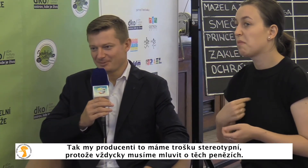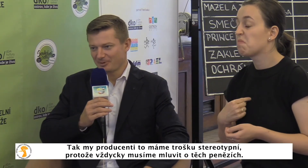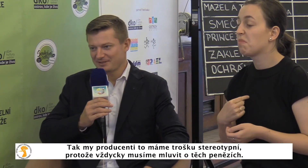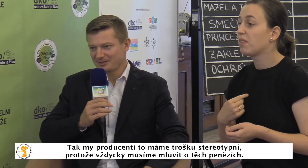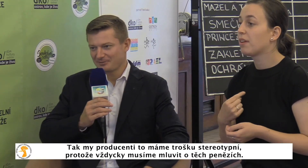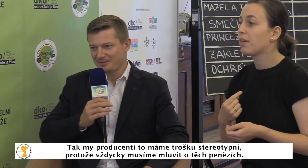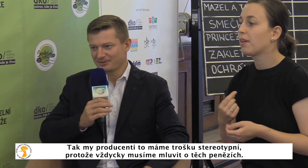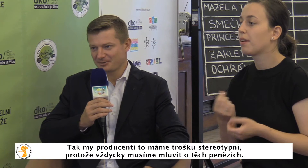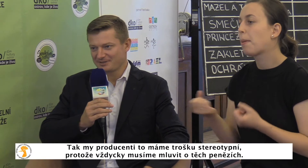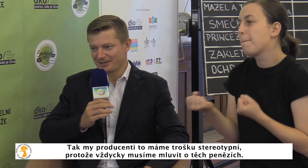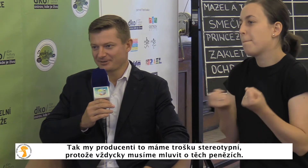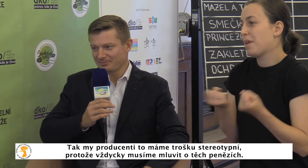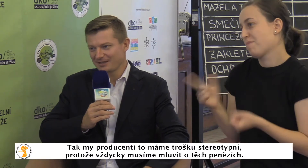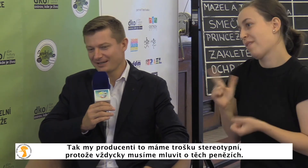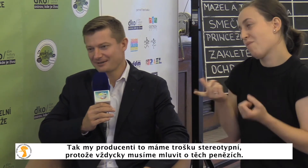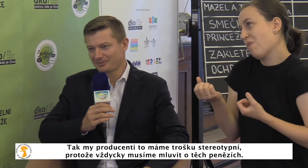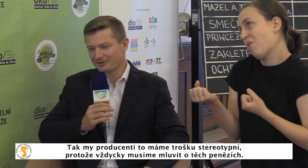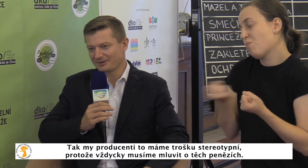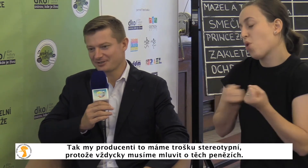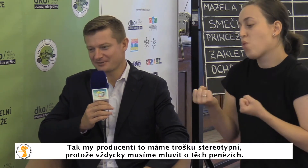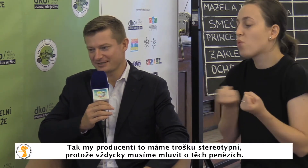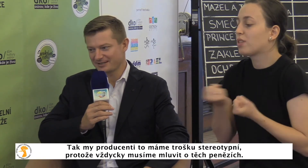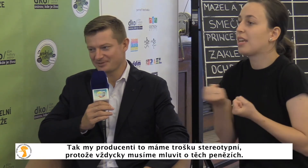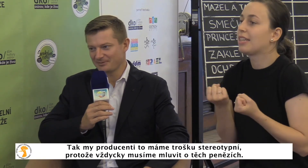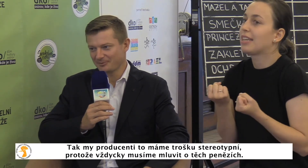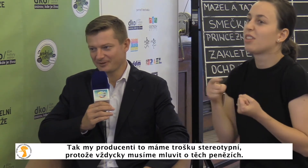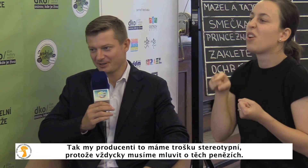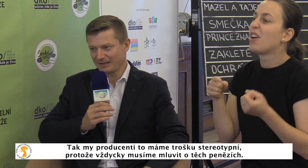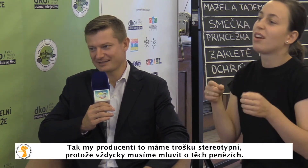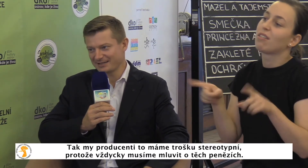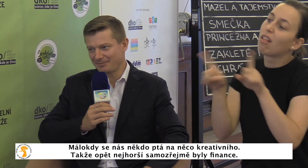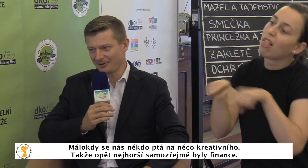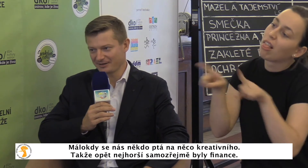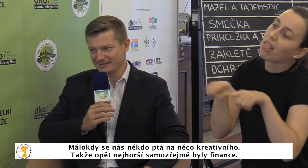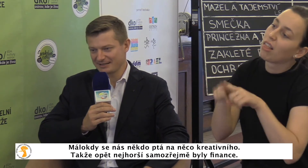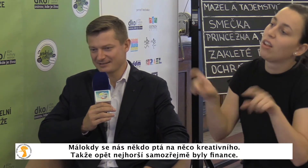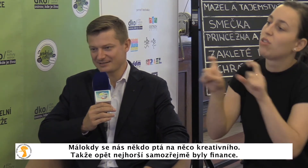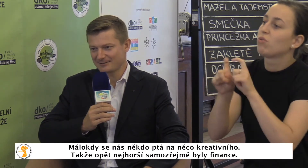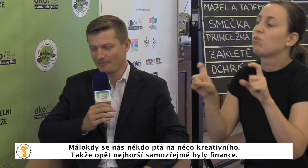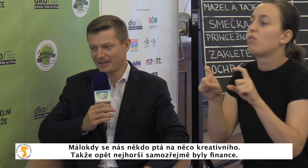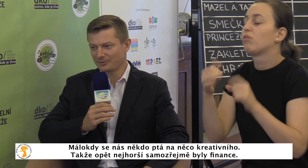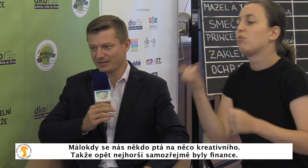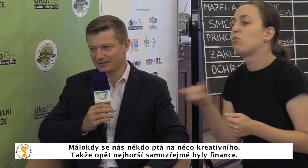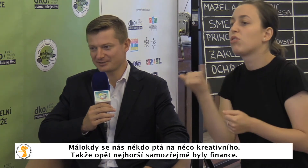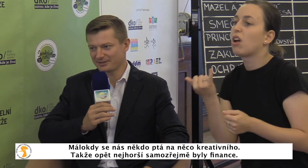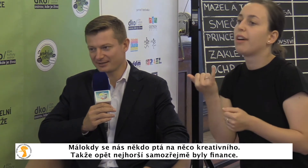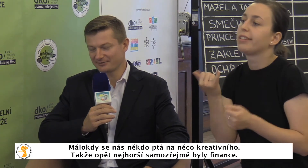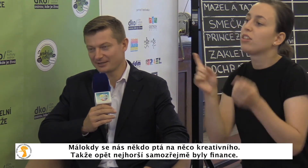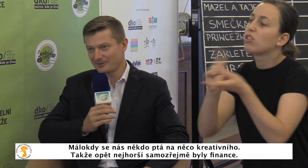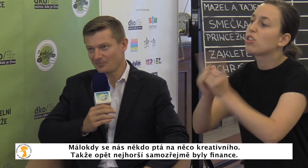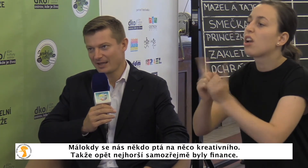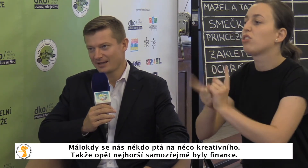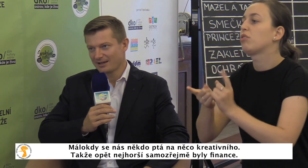my producenti to máme trošku stereotypní, protože vždycky musíme mluvit o těch penězích, málo kdy se nás někdo ptá na něco